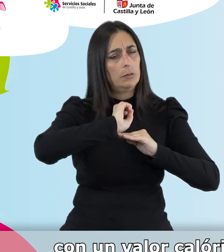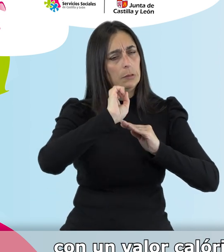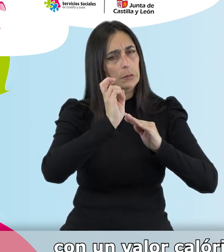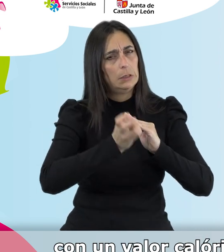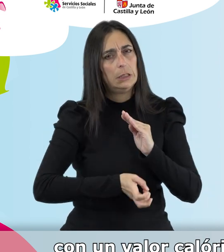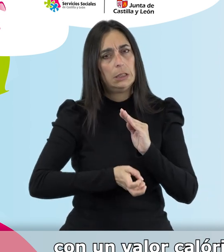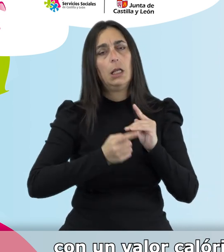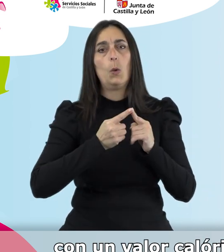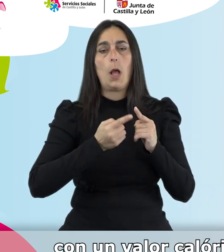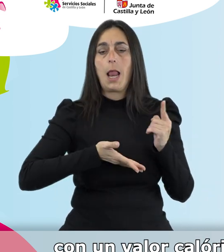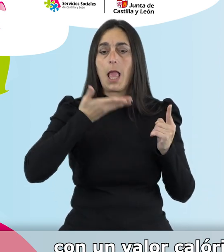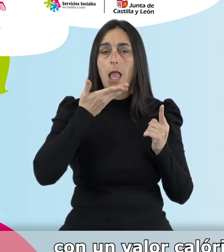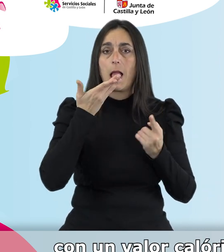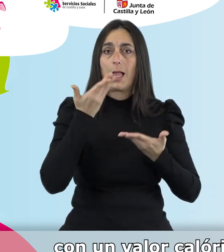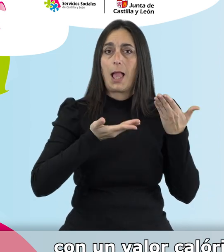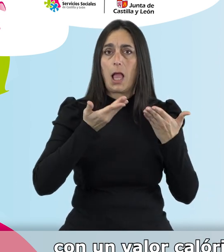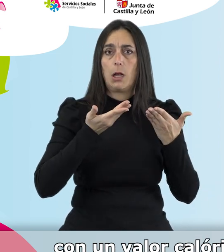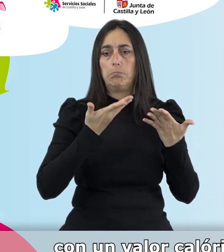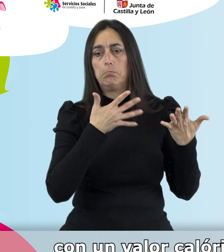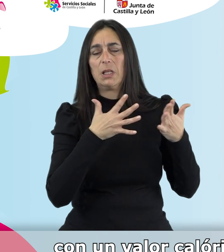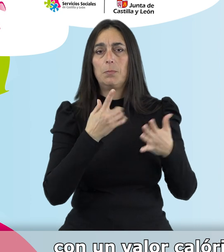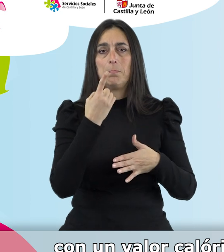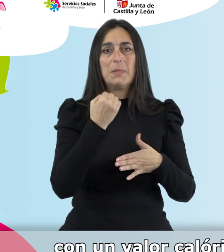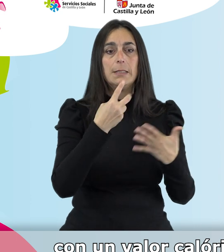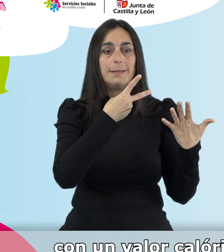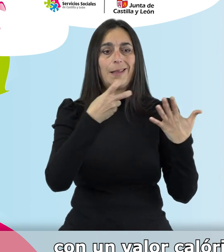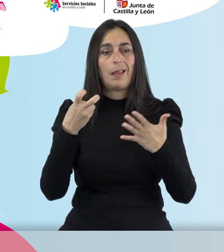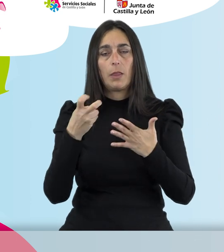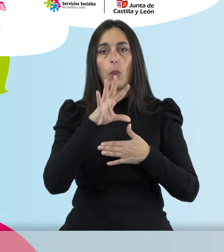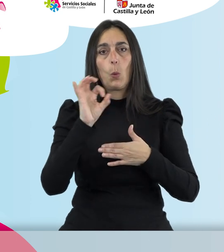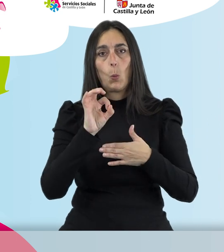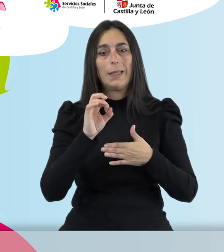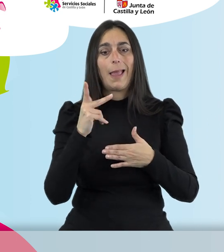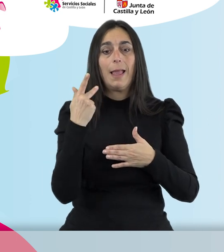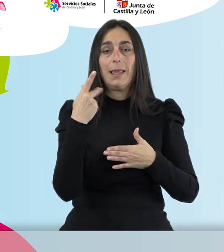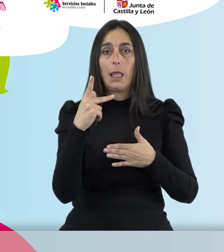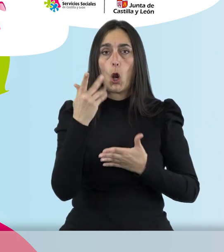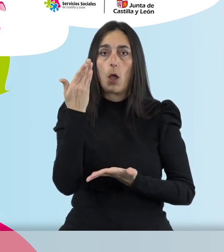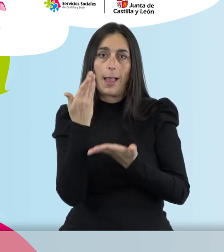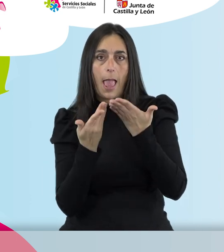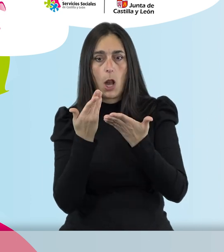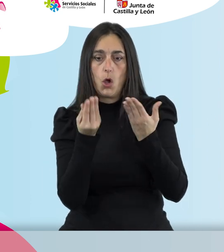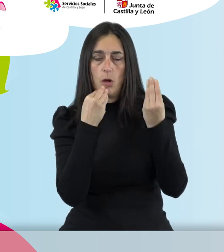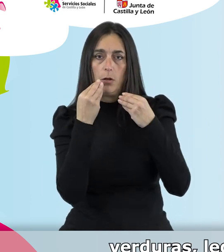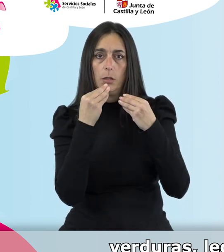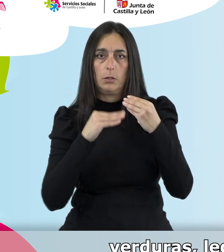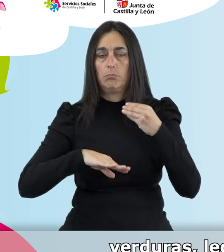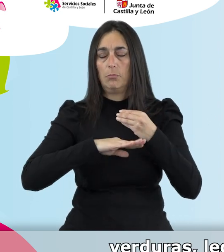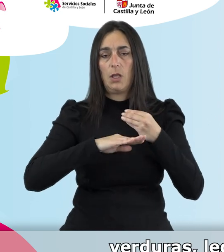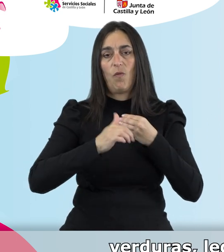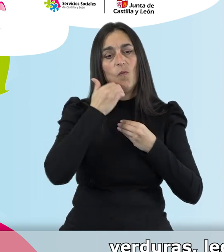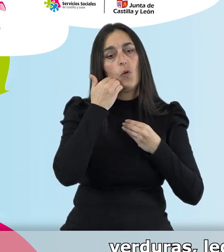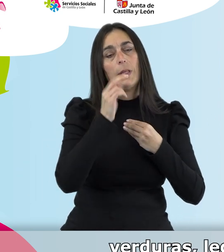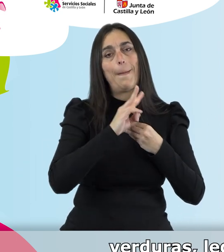con un valor calórico aproximado de 1.750 kilocalorías, basadas fundamentalmente en frutas,